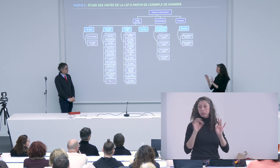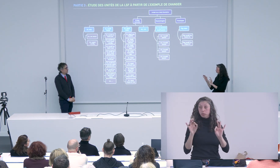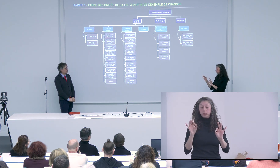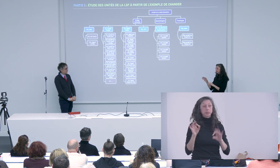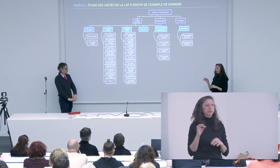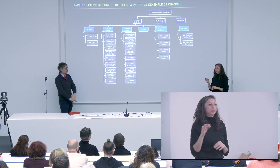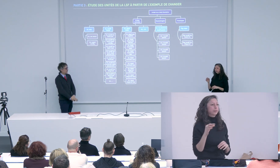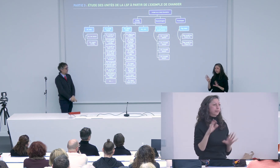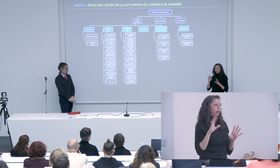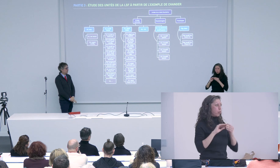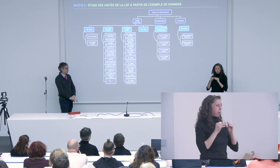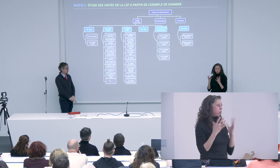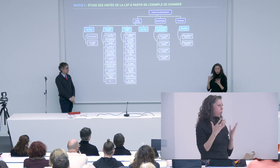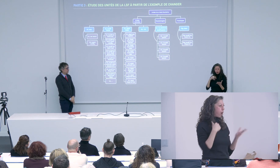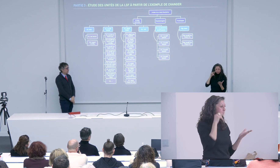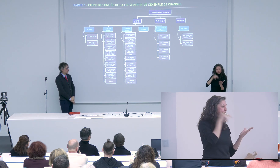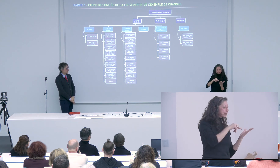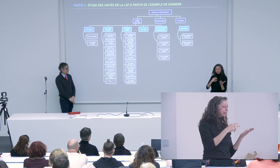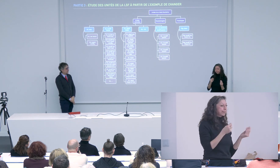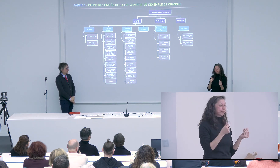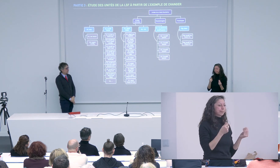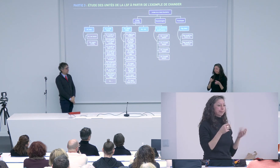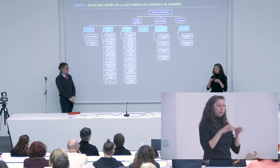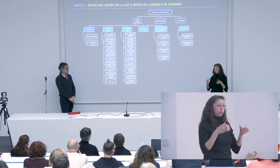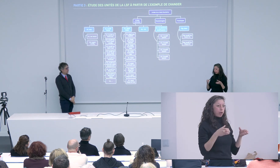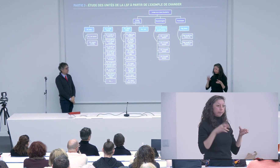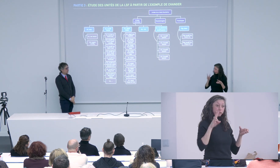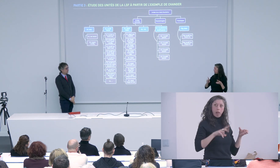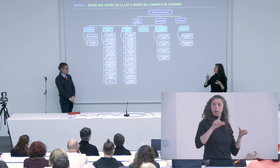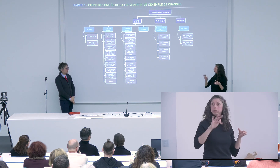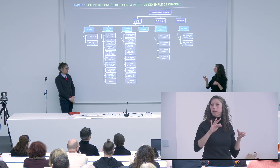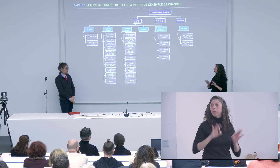alors le premier sujet sur les dictionnaires il est vrai que